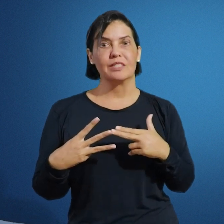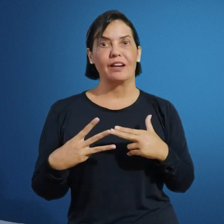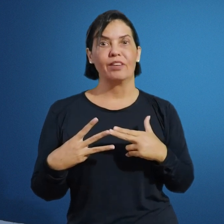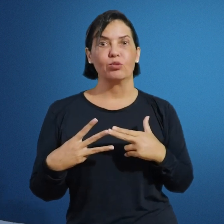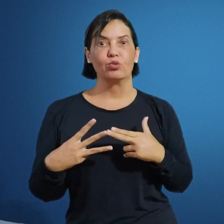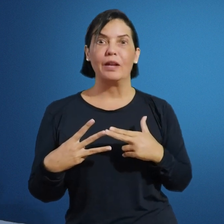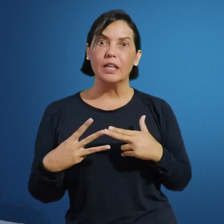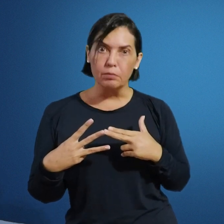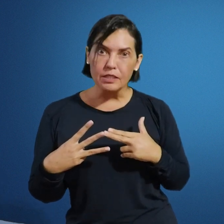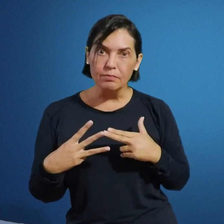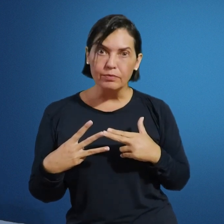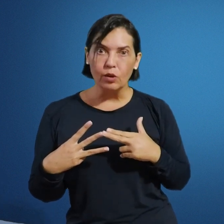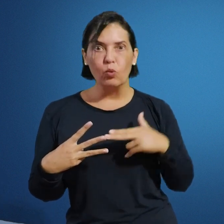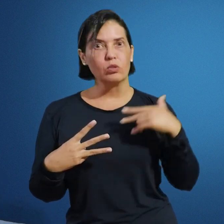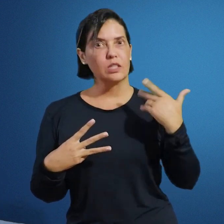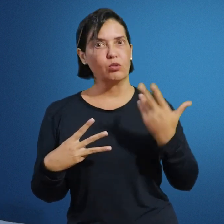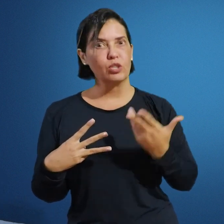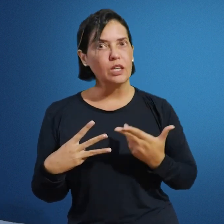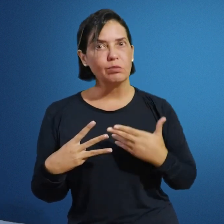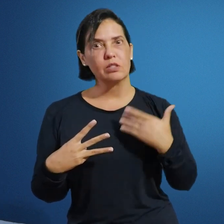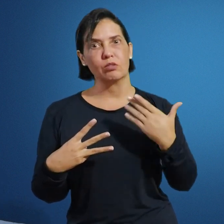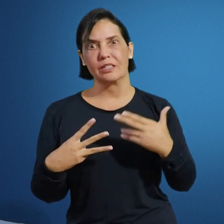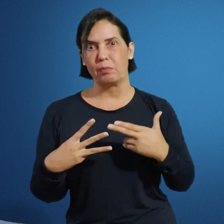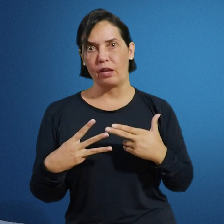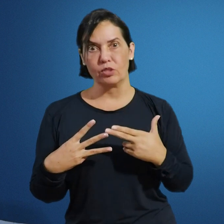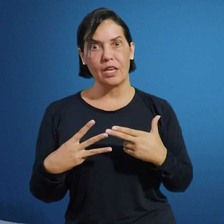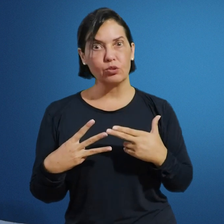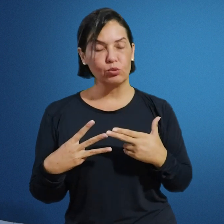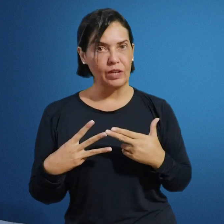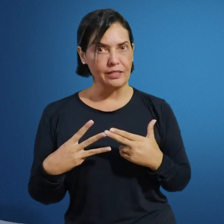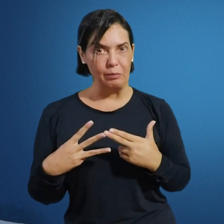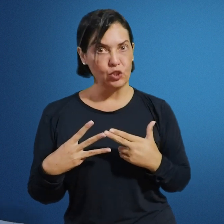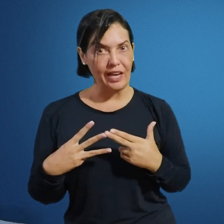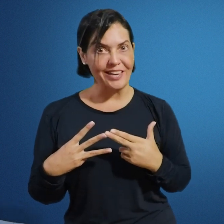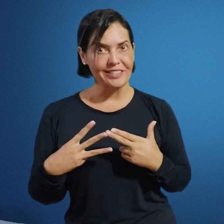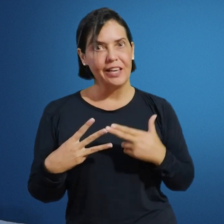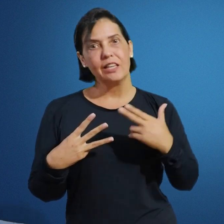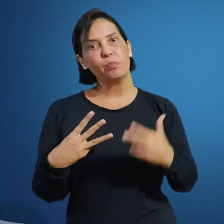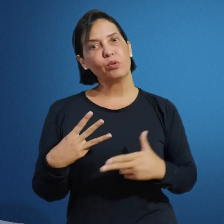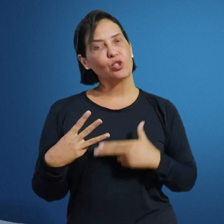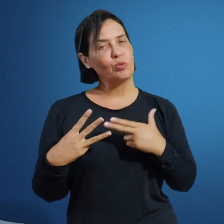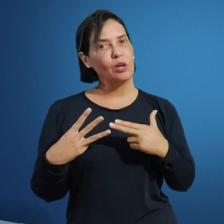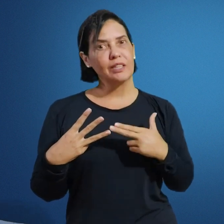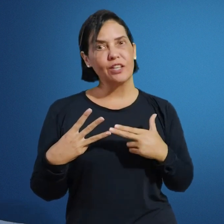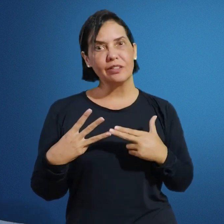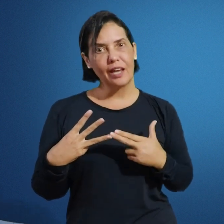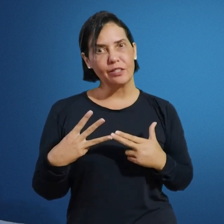estar vendo sobre a Libras, o conceito de Libras e seus aspectos estruturais e gramaticais. E por último, na unidade 3,